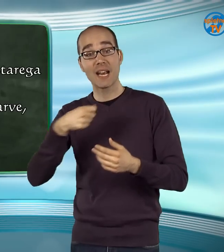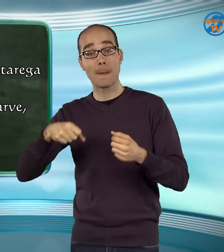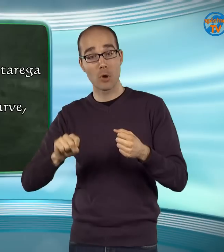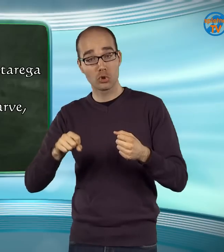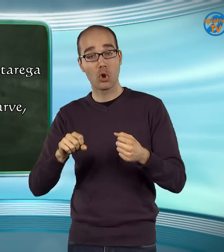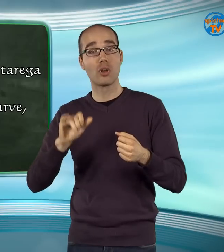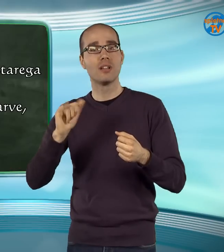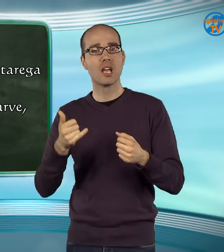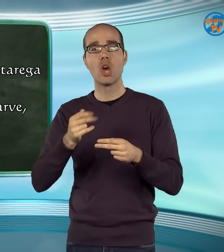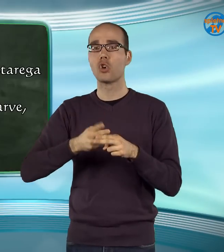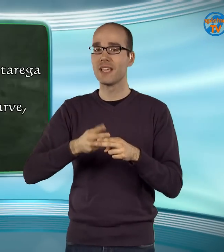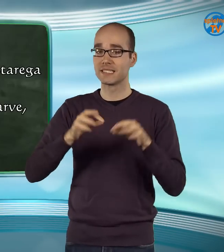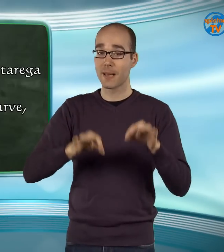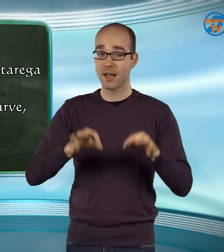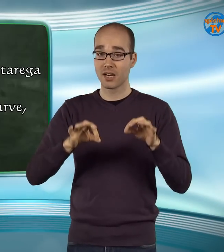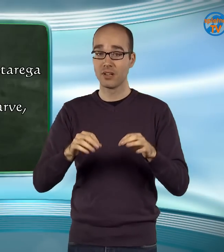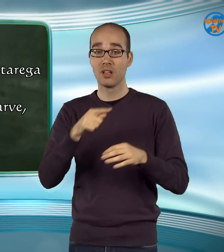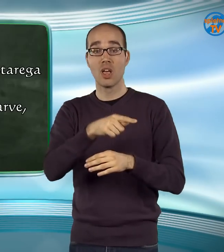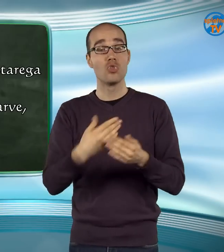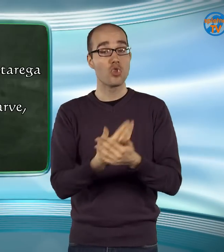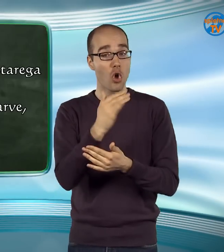motor je kovinske barve, novi in rdeč.